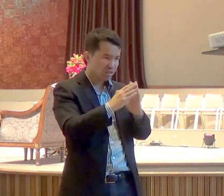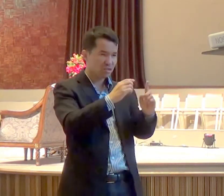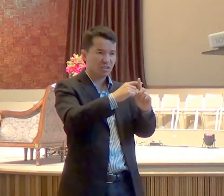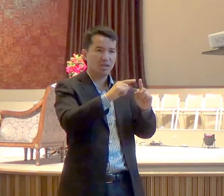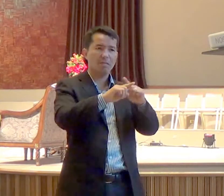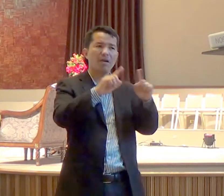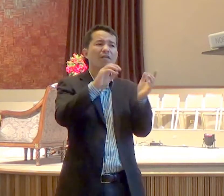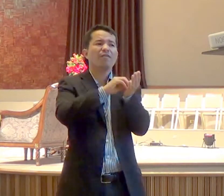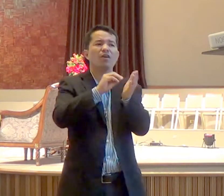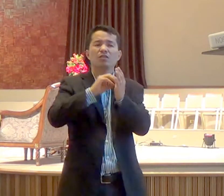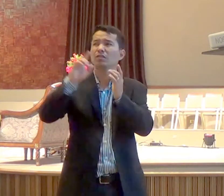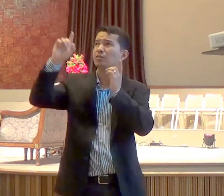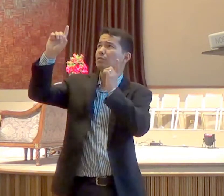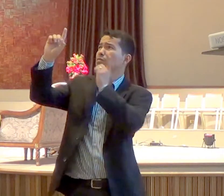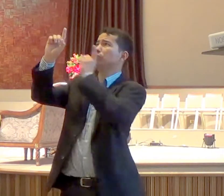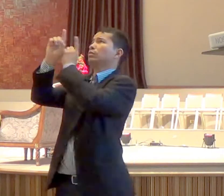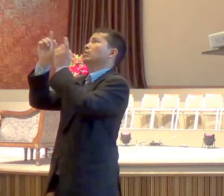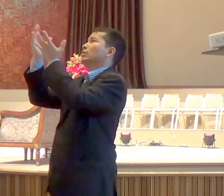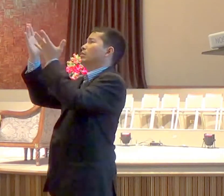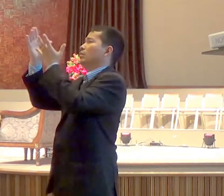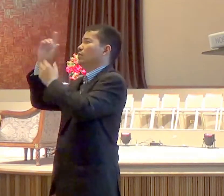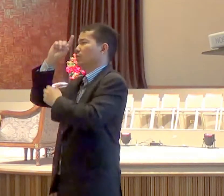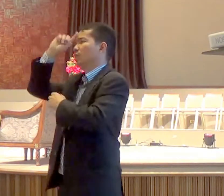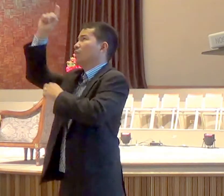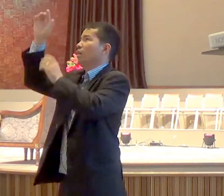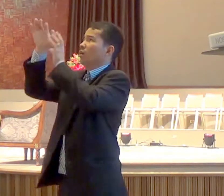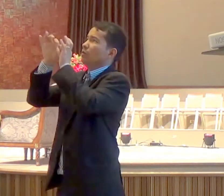preso em, ideias, concepções humanas,